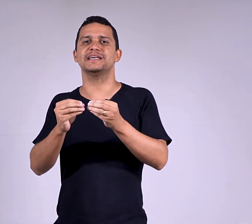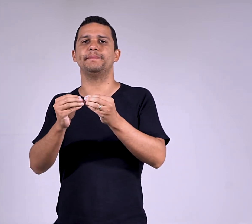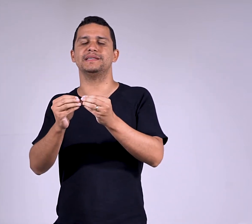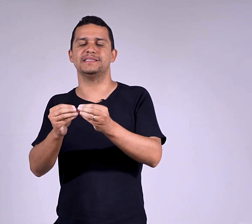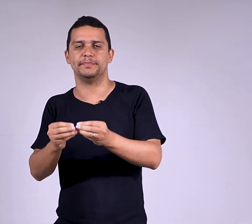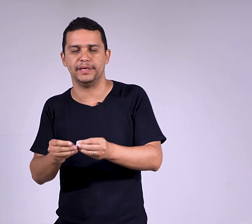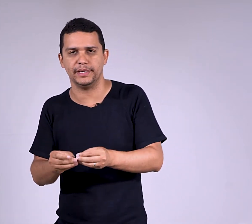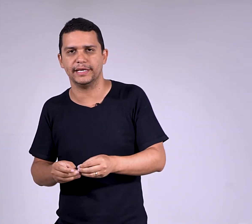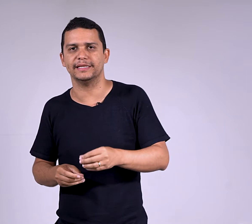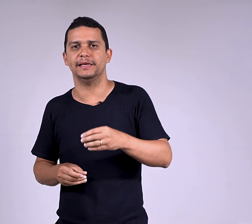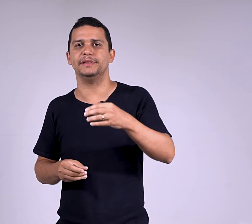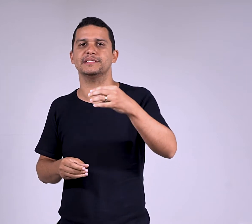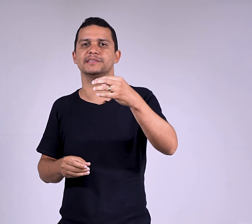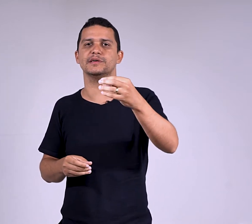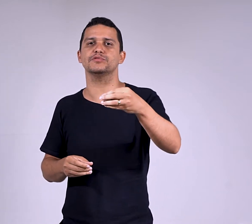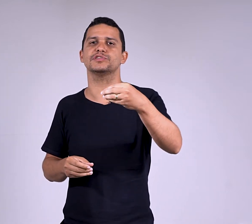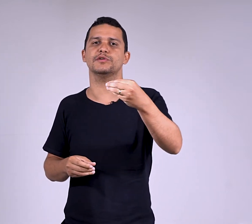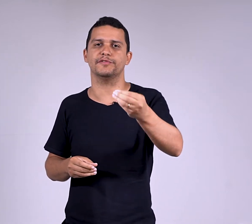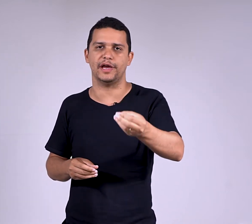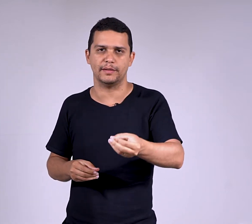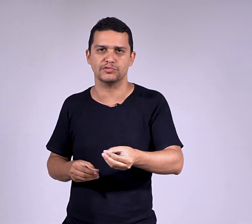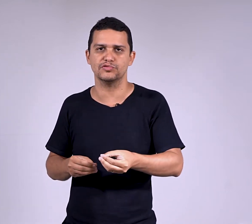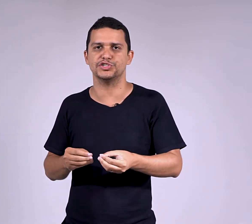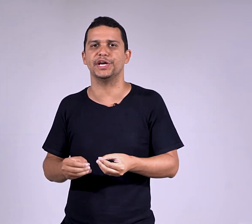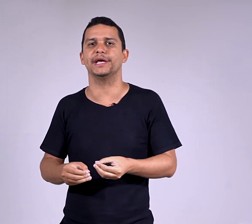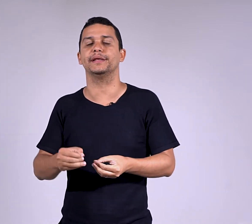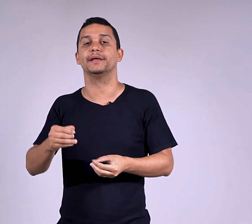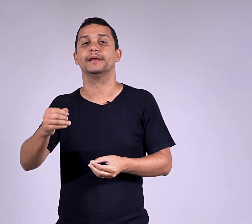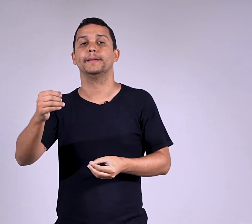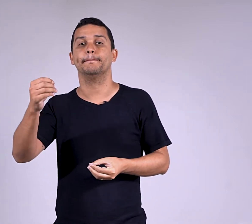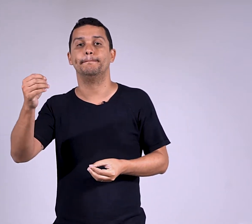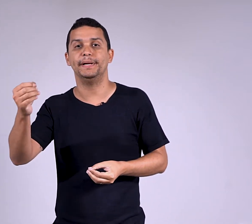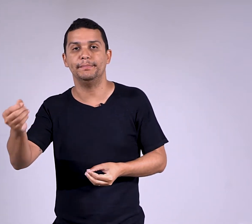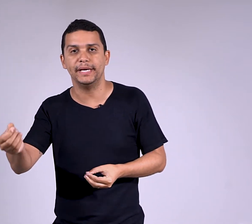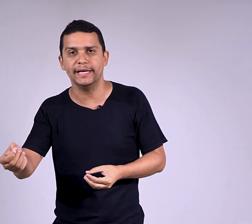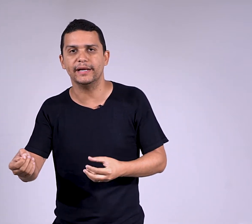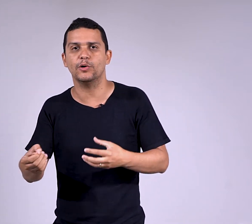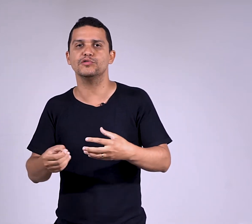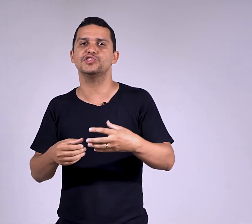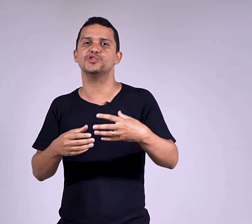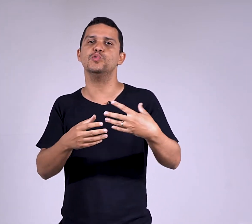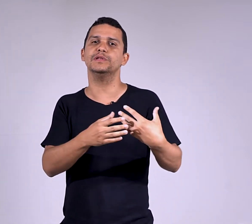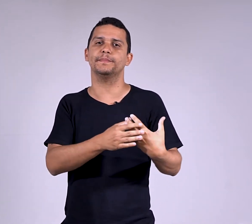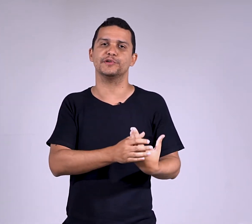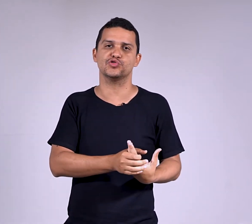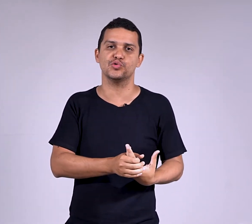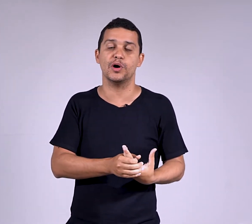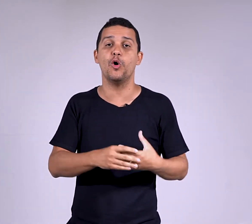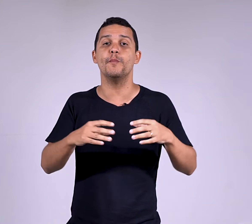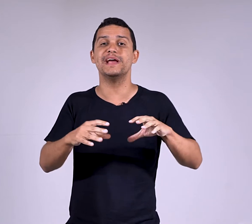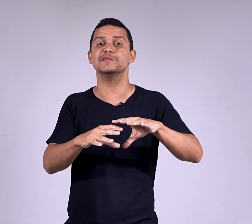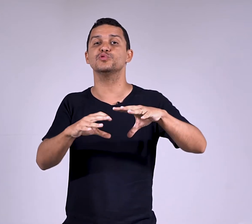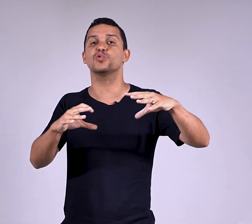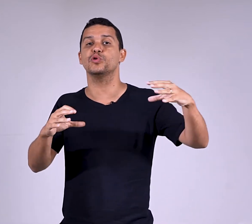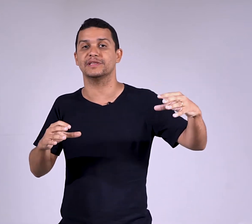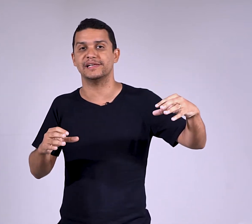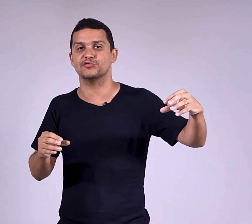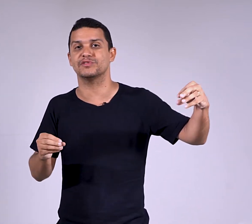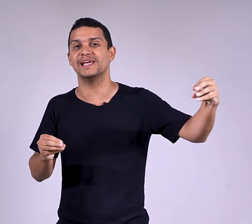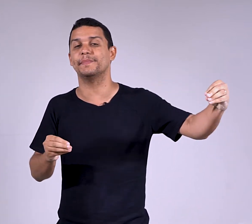perceber que a terminação do seu verbo sugere primeira ou segunda pessoa, ou mesmo no contexto, dê para